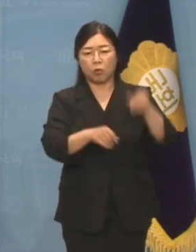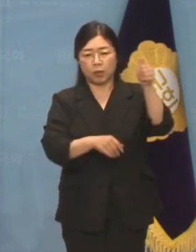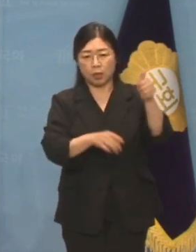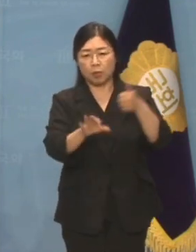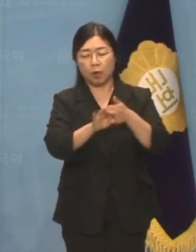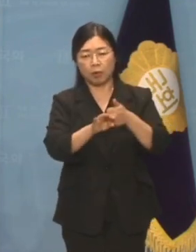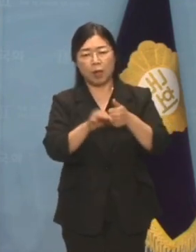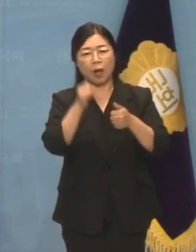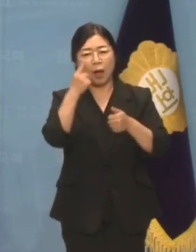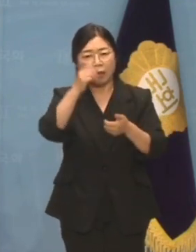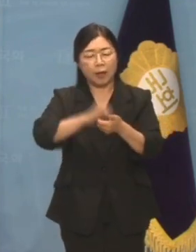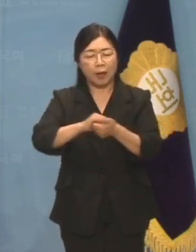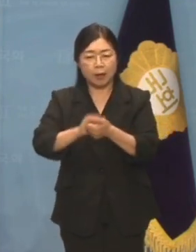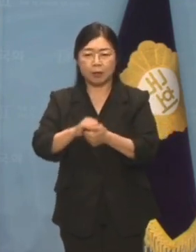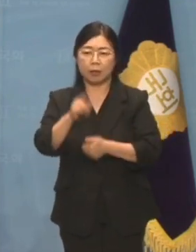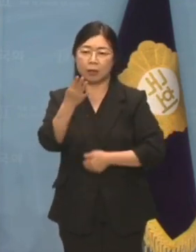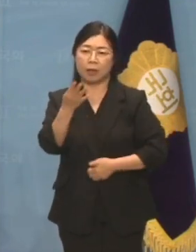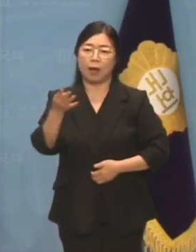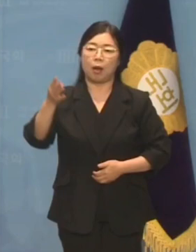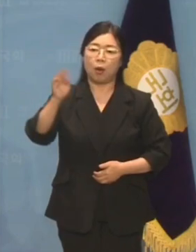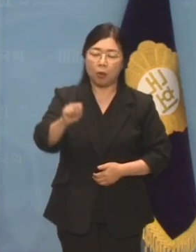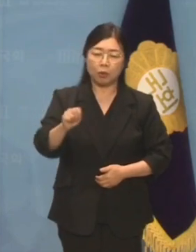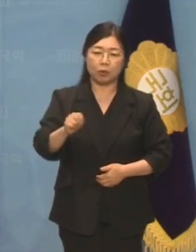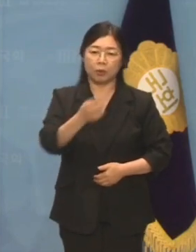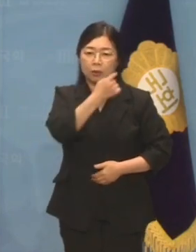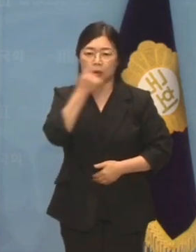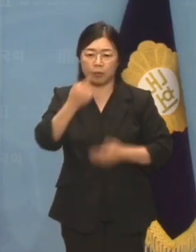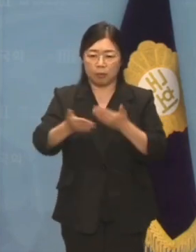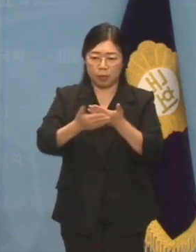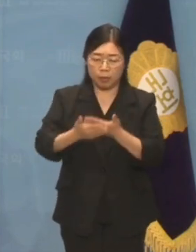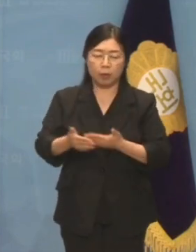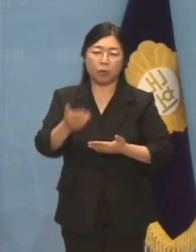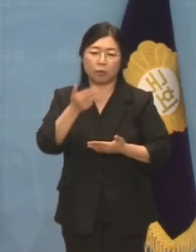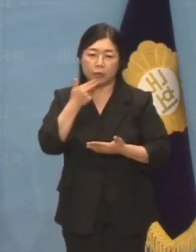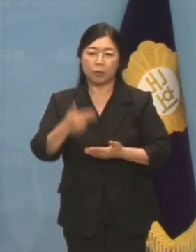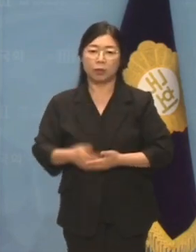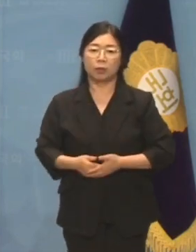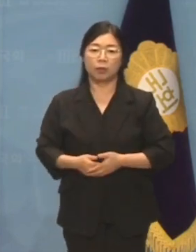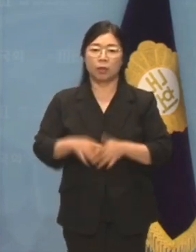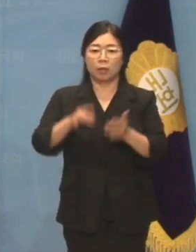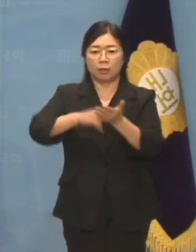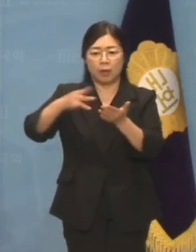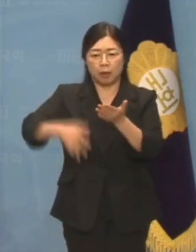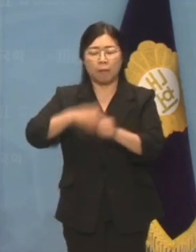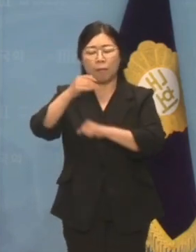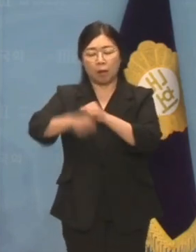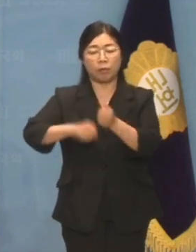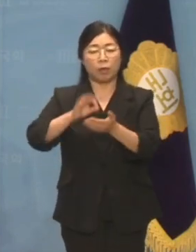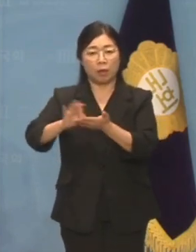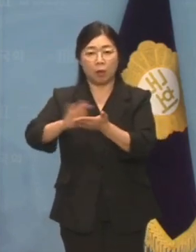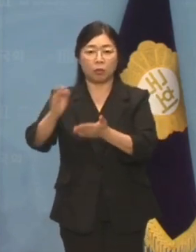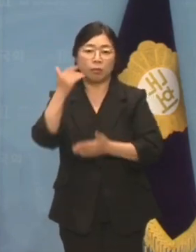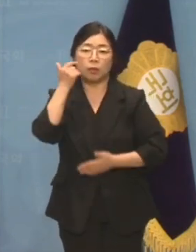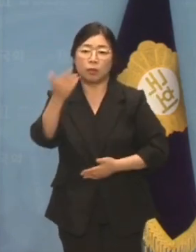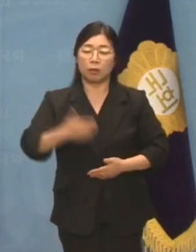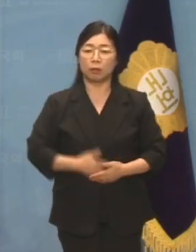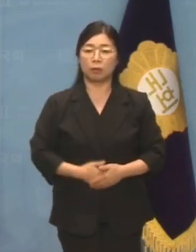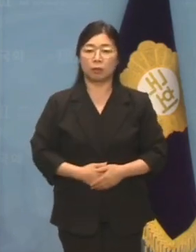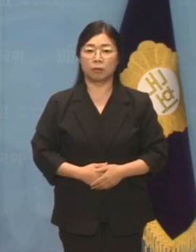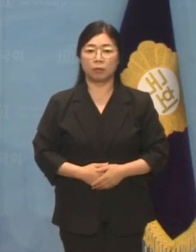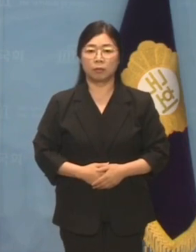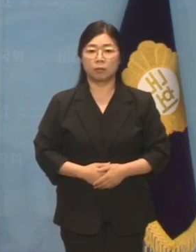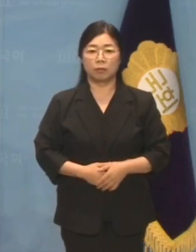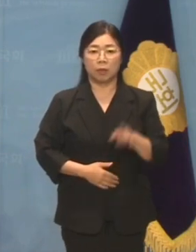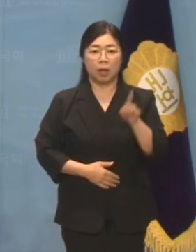한 달에 4억씩 제대로 된 증빙도 없이 국민혈세를 마음대로 사용해도 됩니까? 한 번에